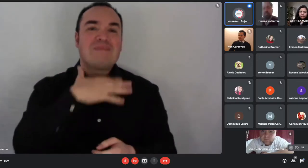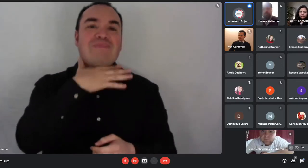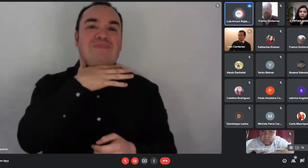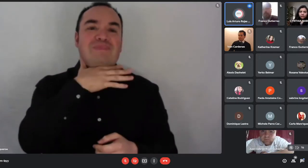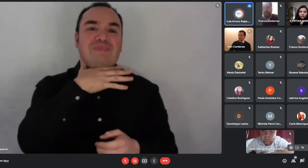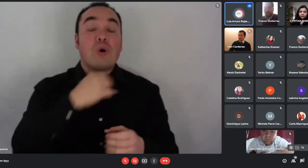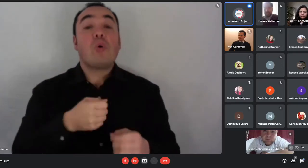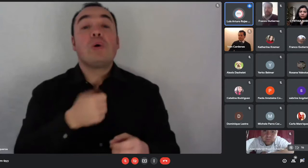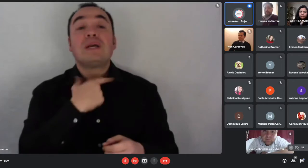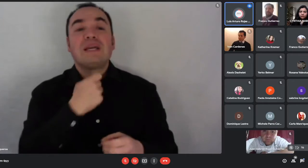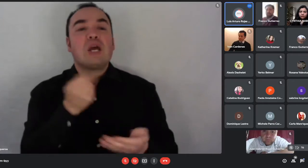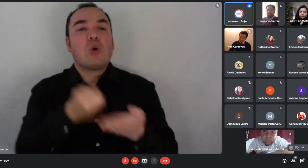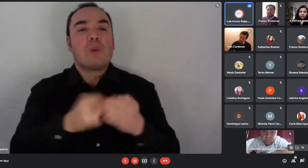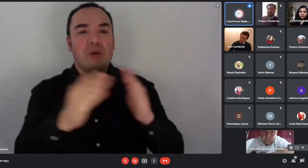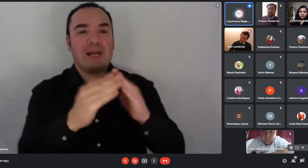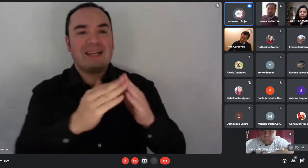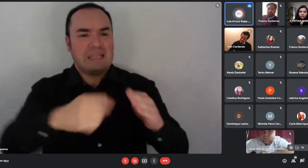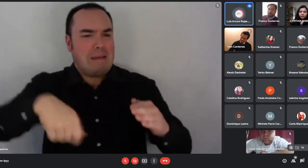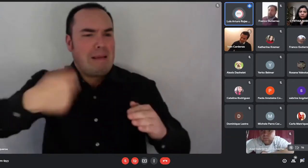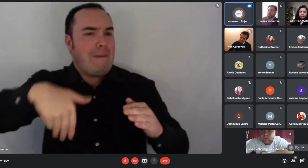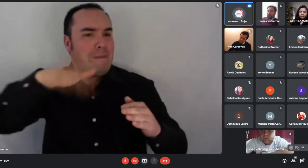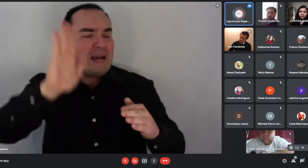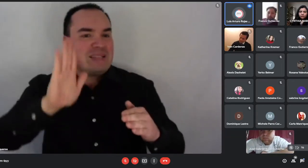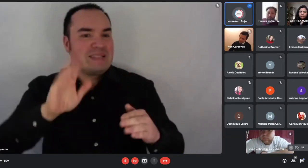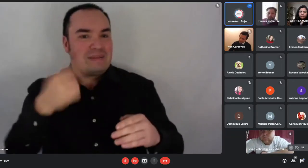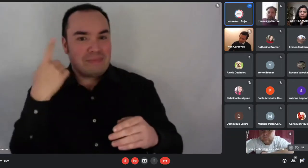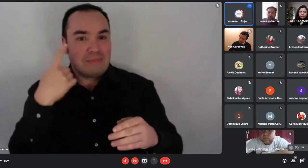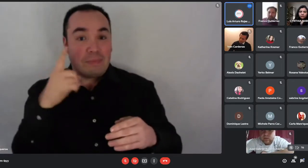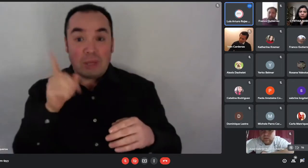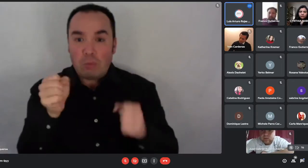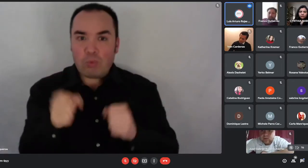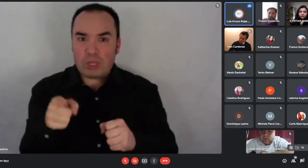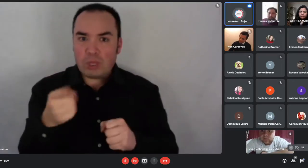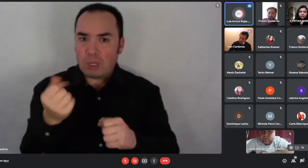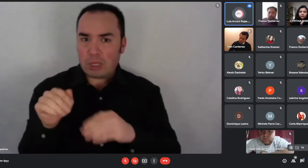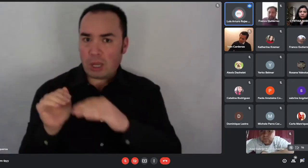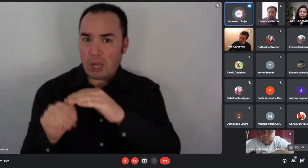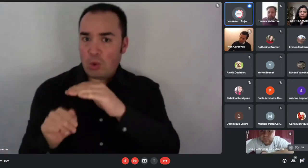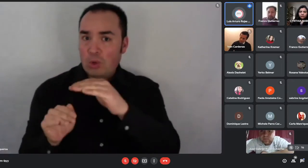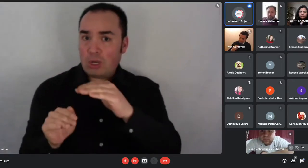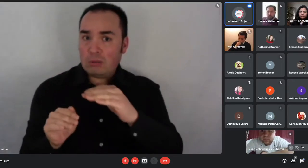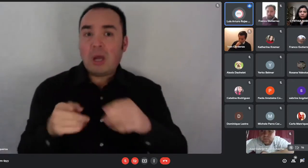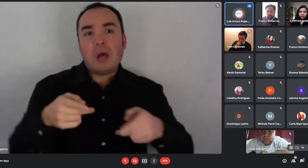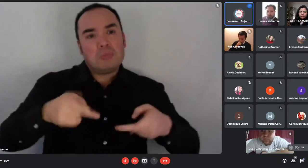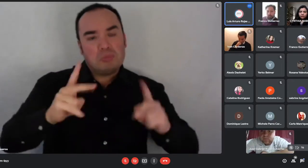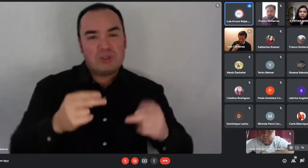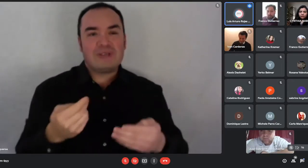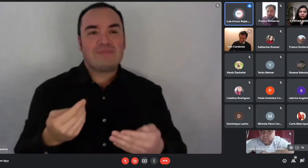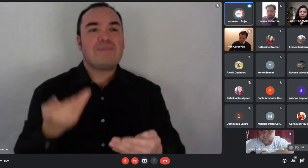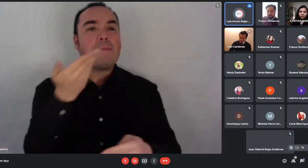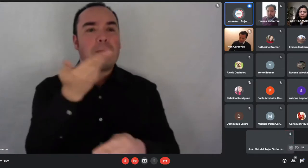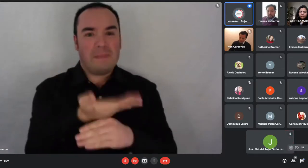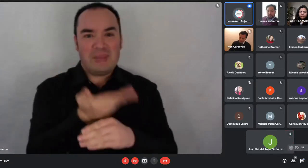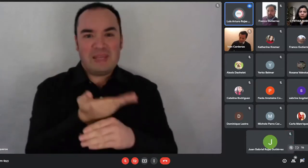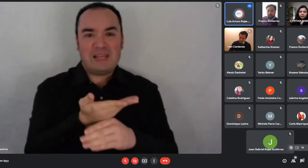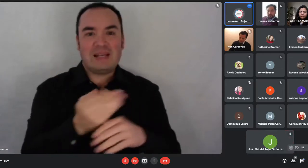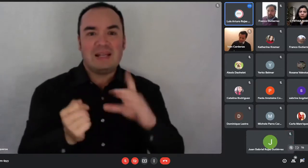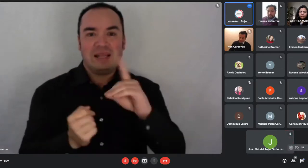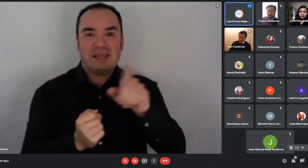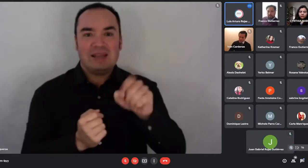capacidad de ahorro. Por lo tanto, el DS-01, en el tramo I, es el tramo que está